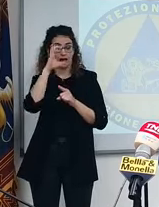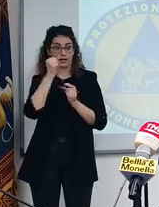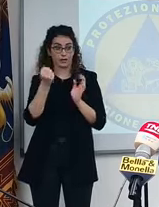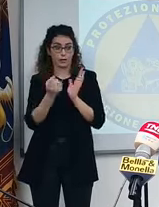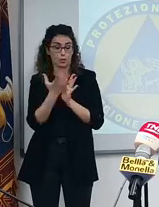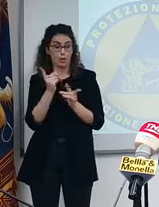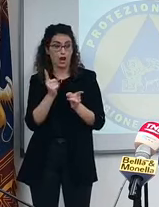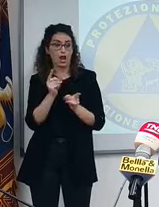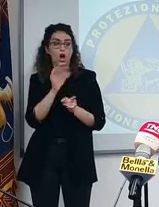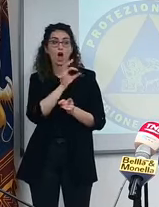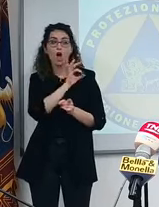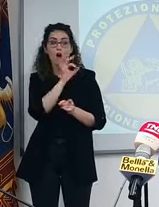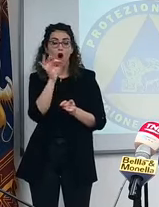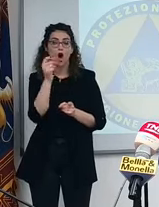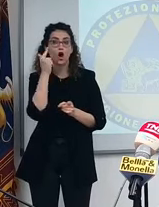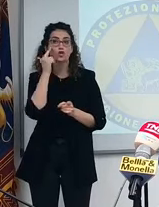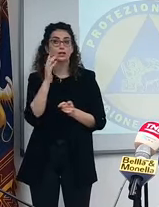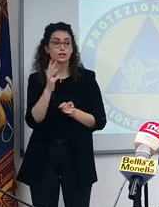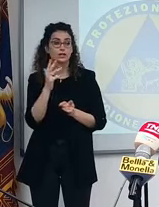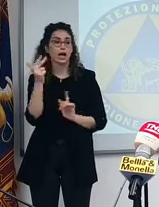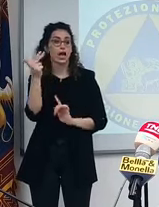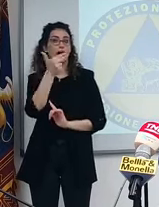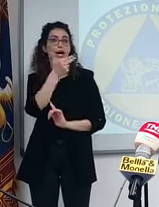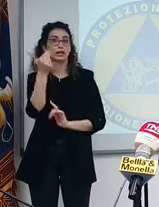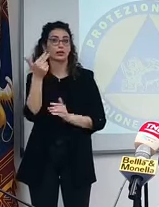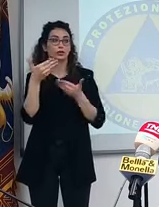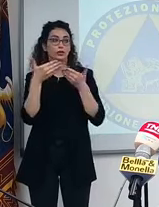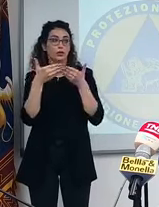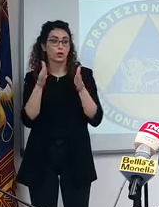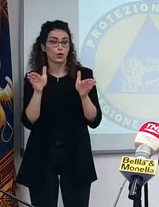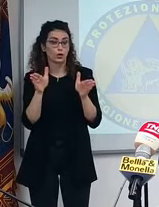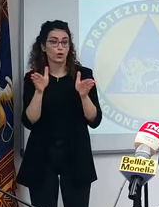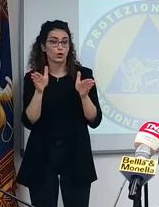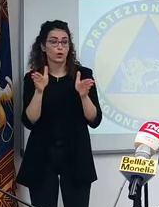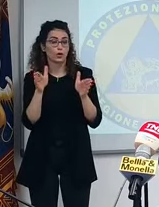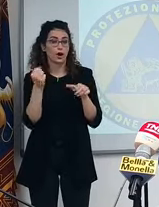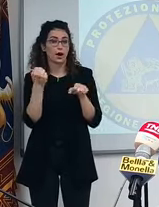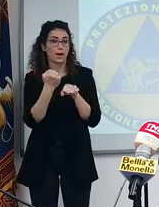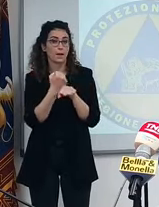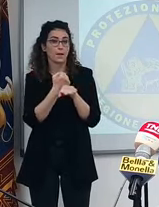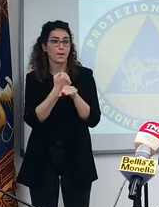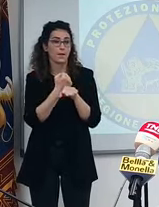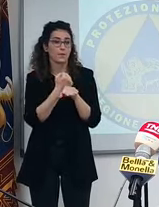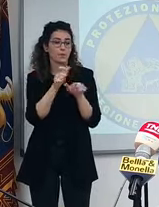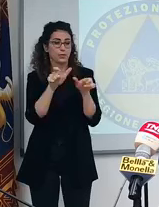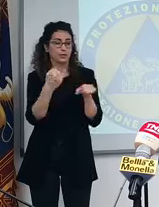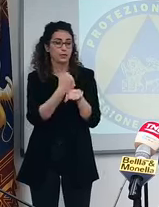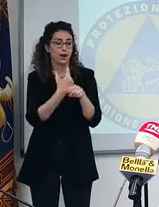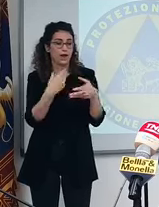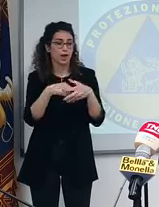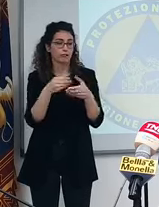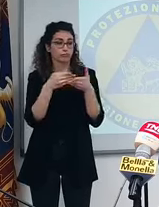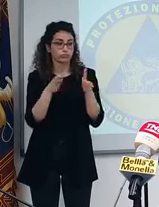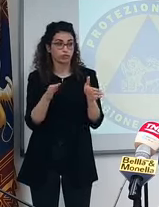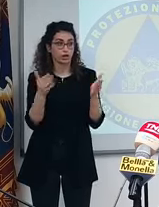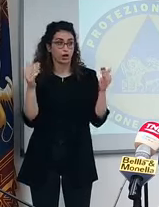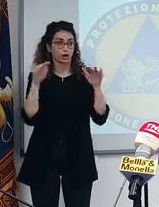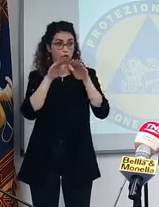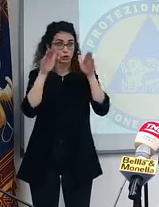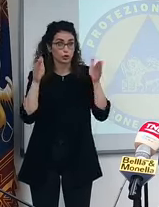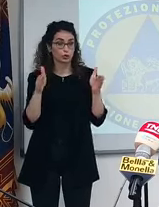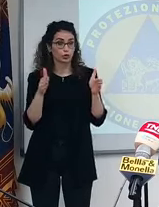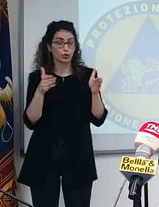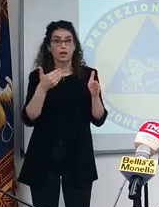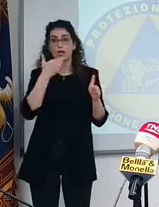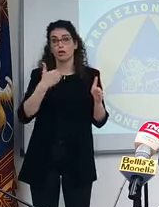sa che, ad esempio, i ristoranti che aprono per le mense, per gli operai, continueranno al chiuso a farli? Allora, secondo